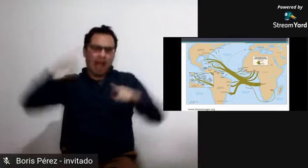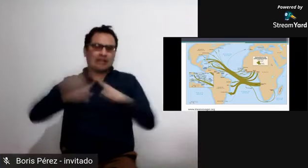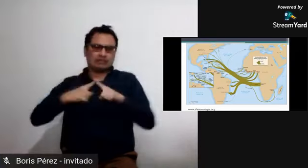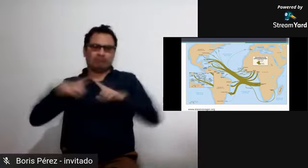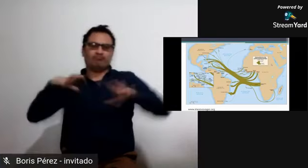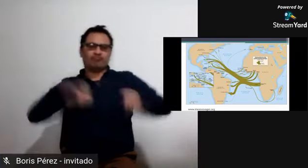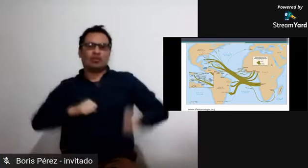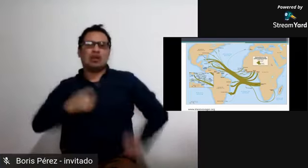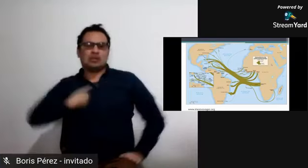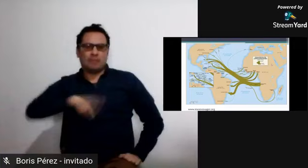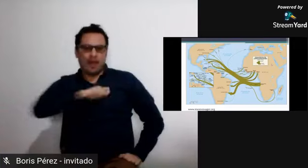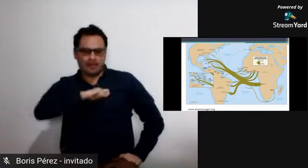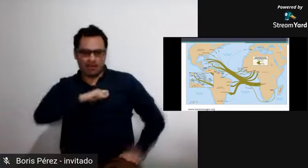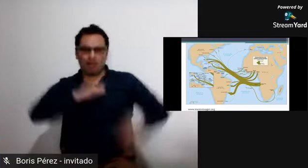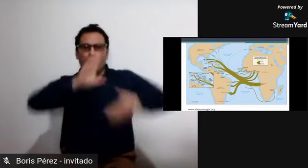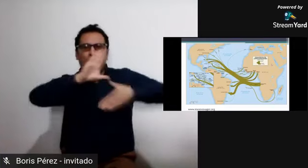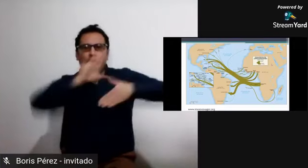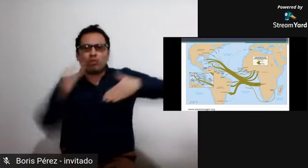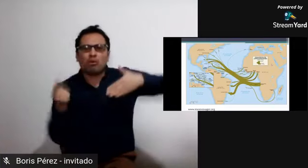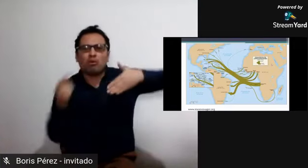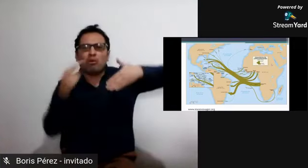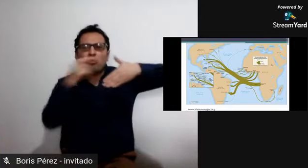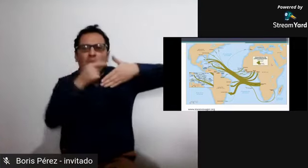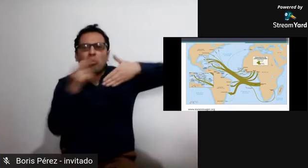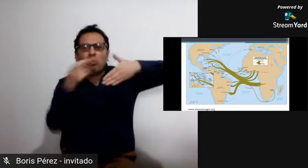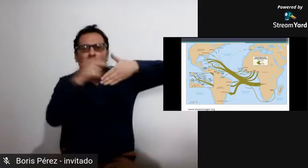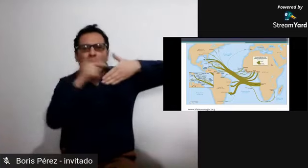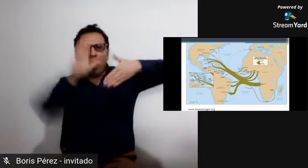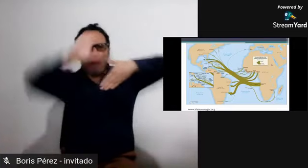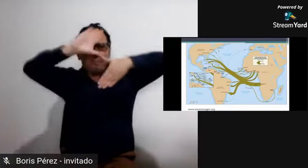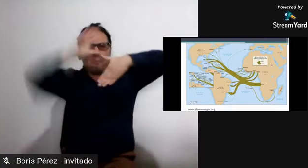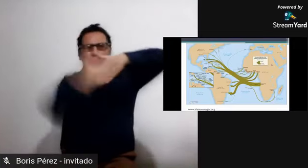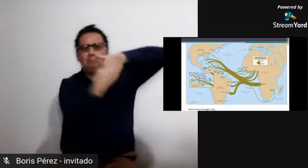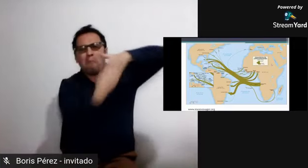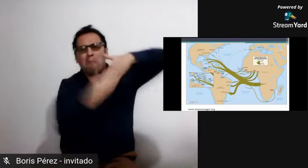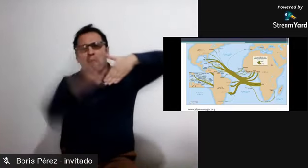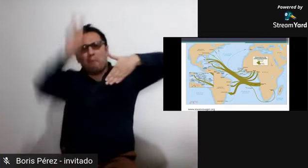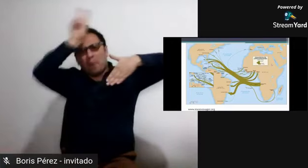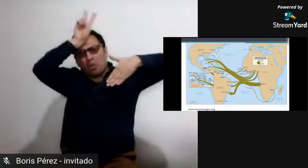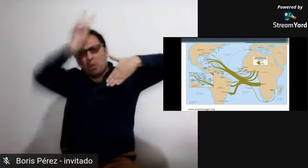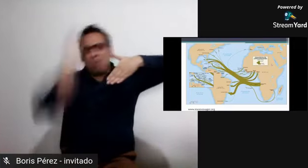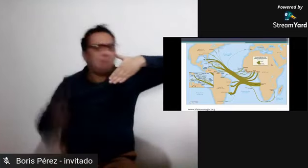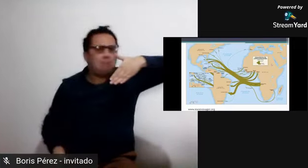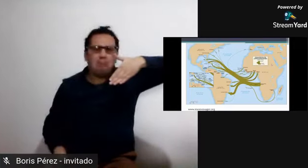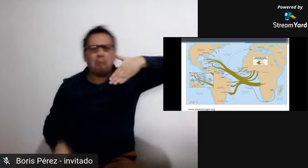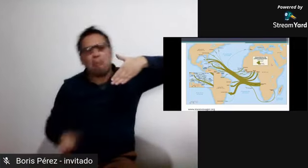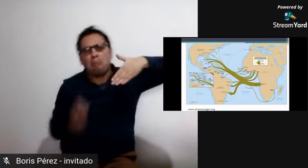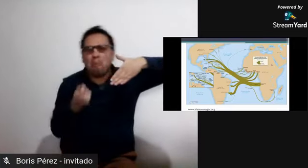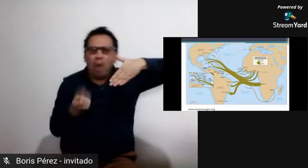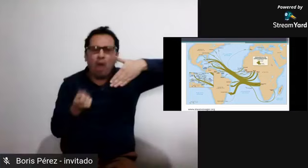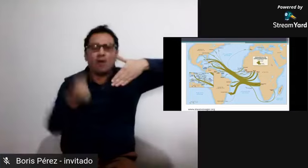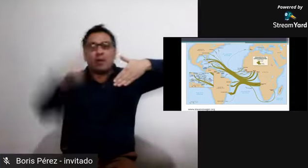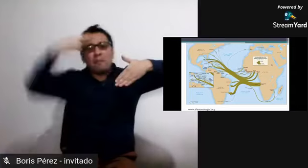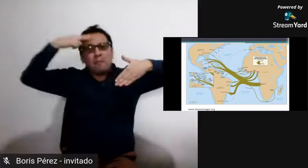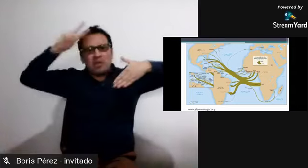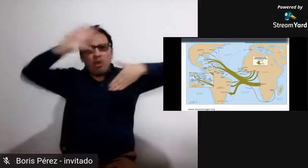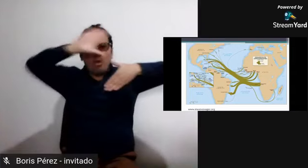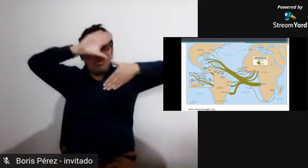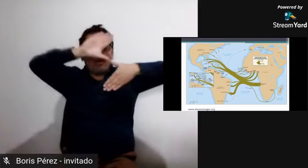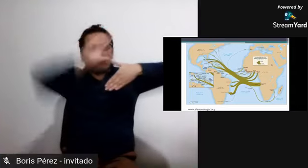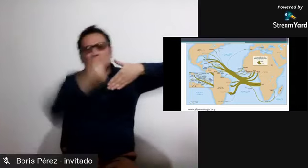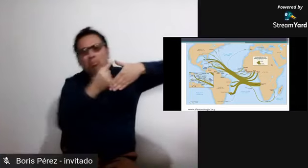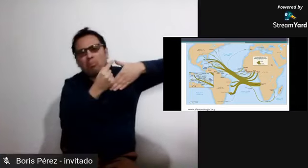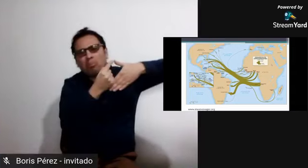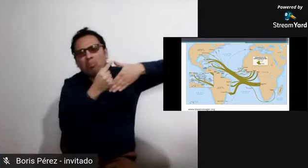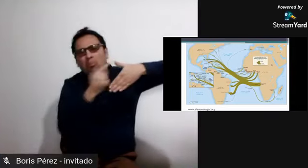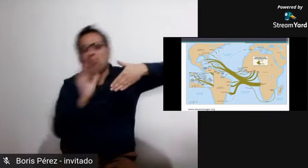de esclavos que fueron traídos otro gran número se asentó en cuba y otro gran número llegó